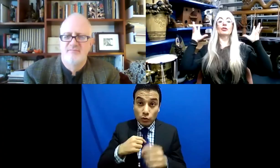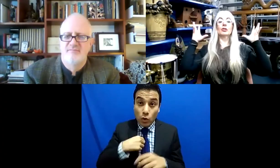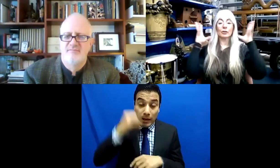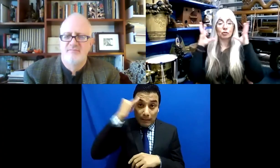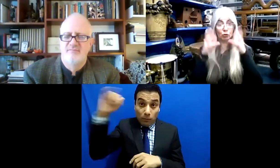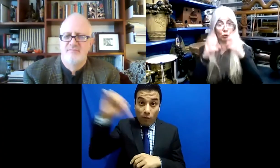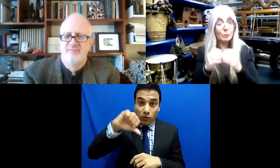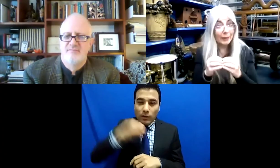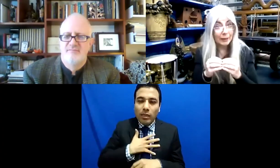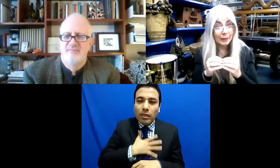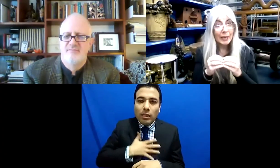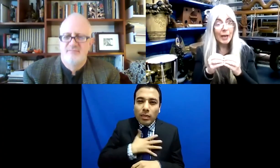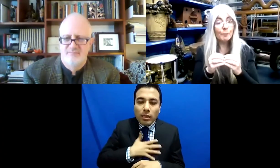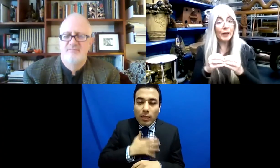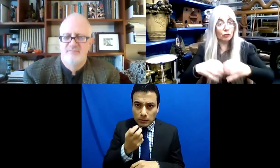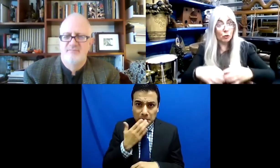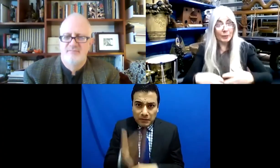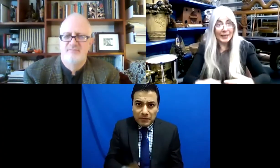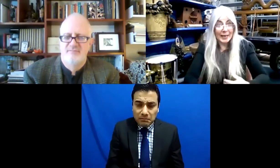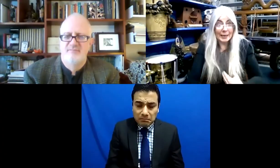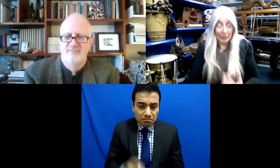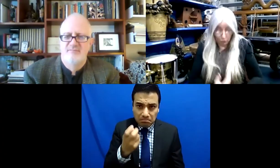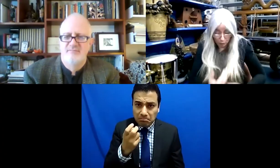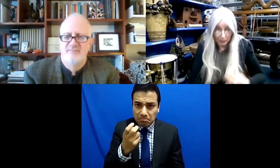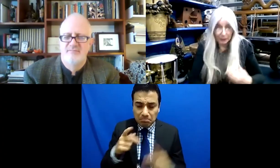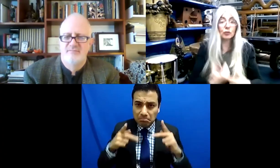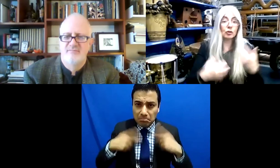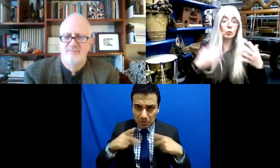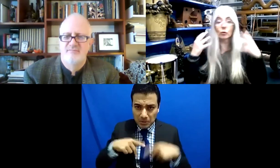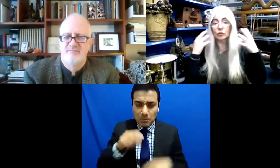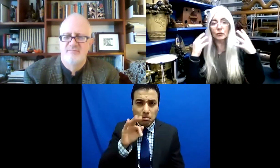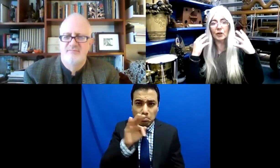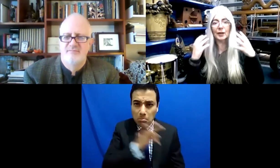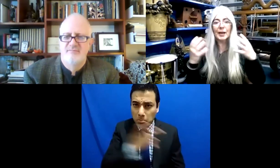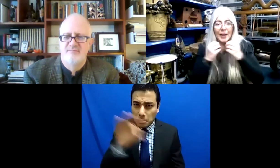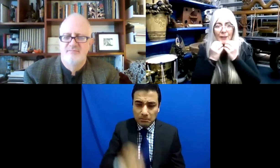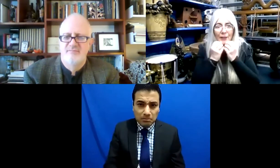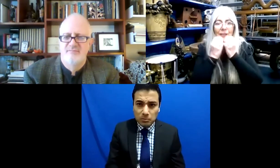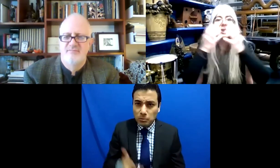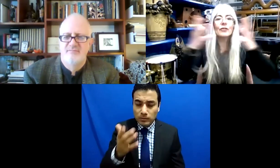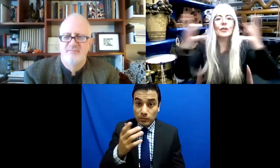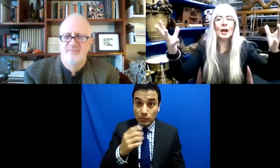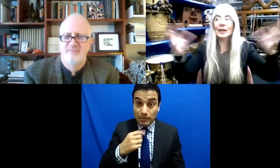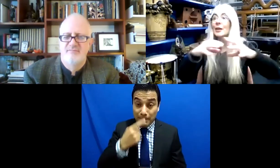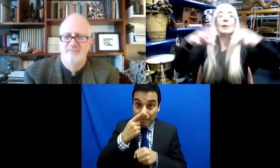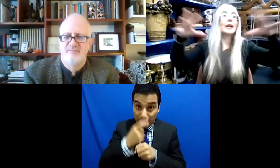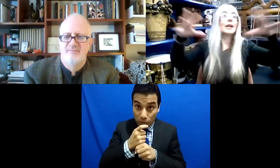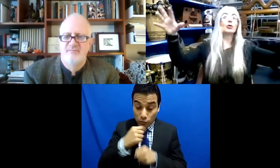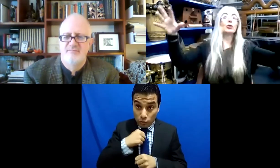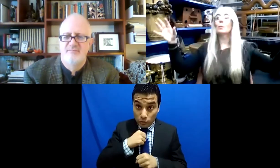Le da a la gente la posibilidad de hacer un zoom in y un zoom out, un